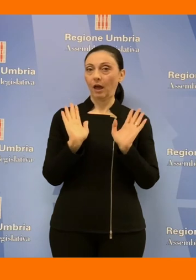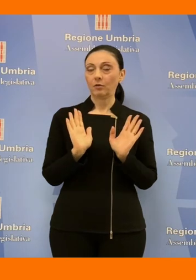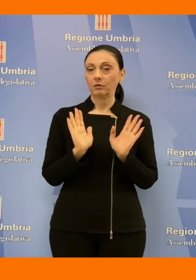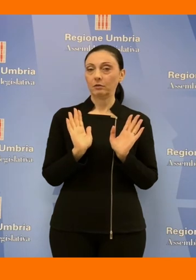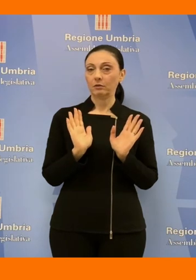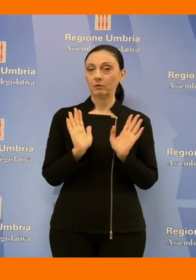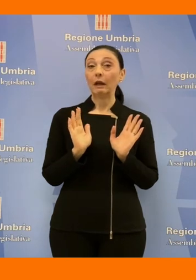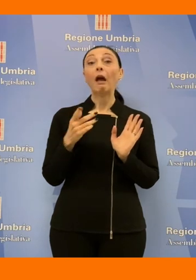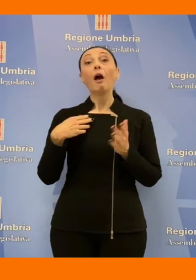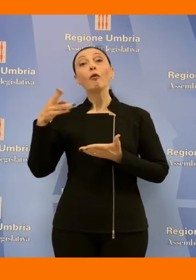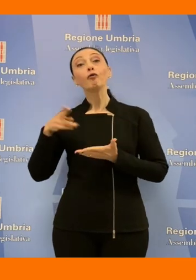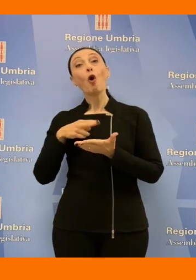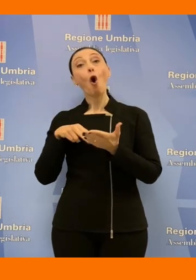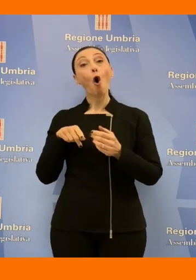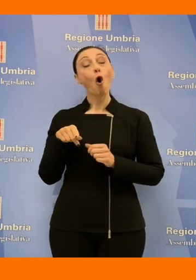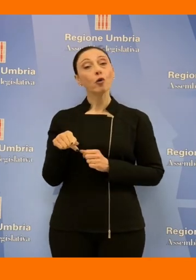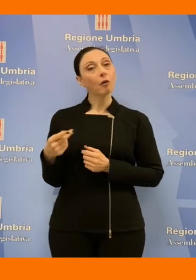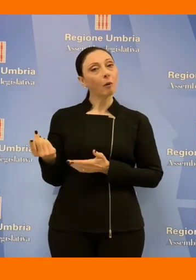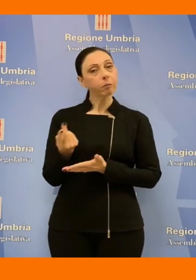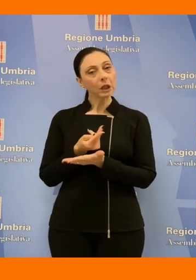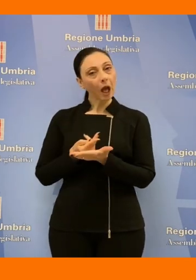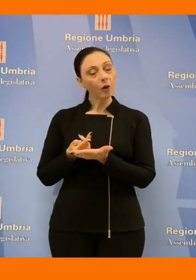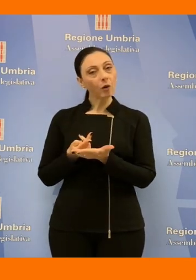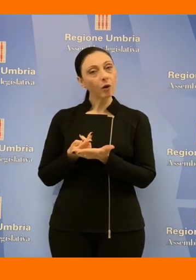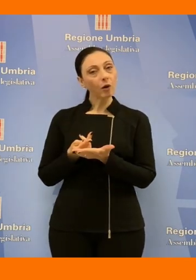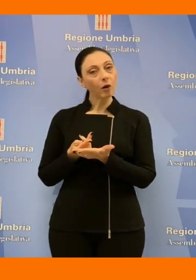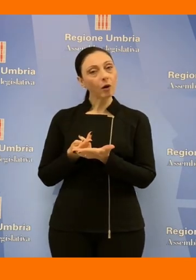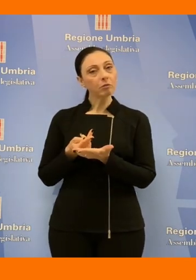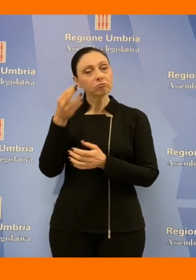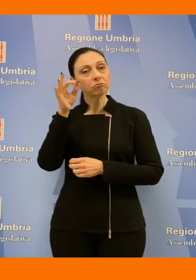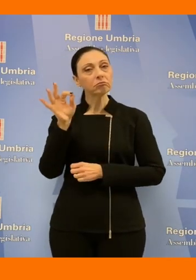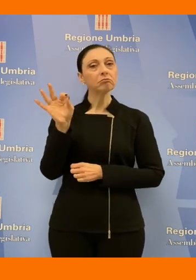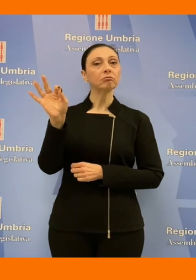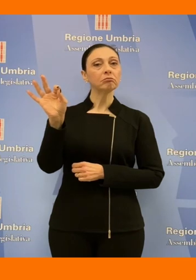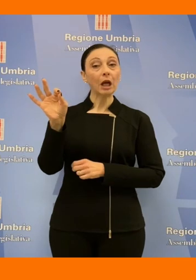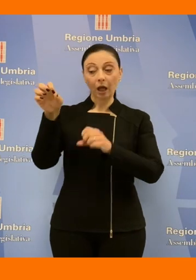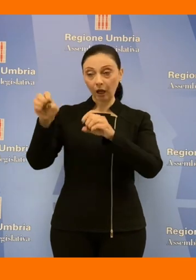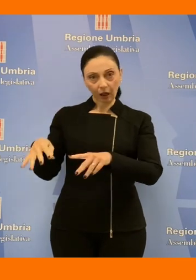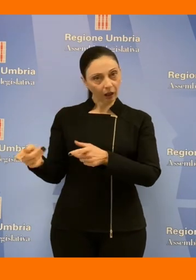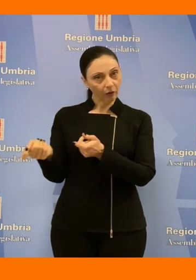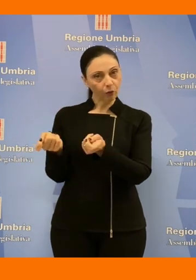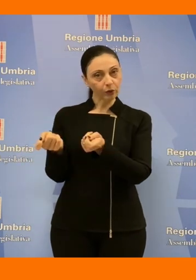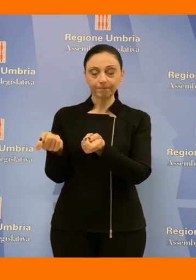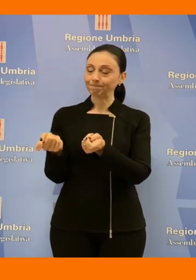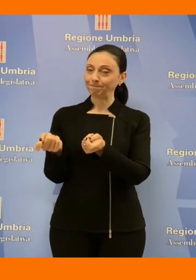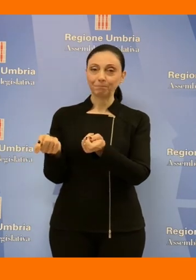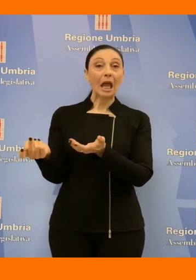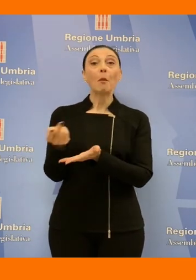apprestiamo a votare un piano che è volto a gestire i rifiuti ma un piano semplicemente